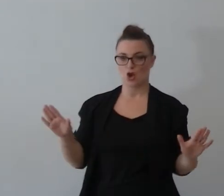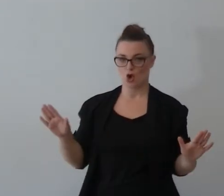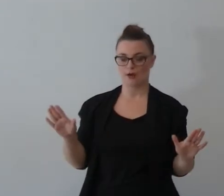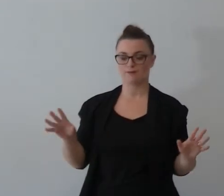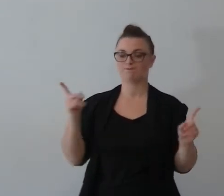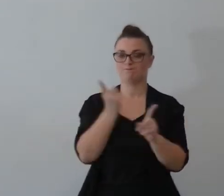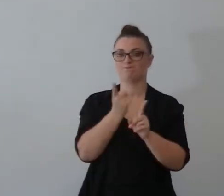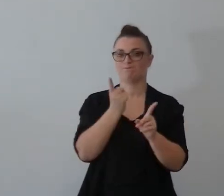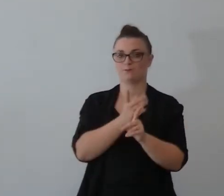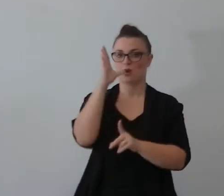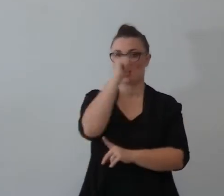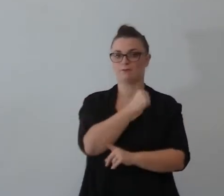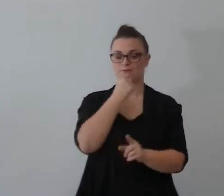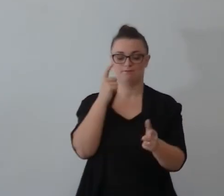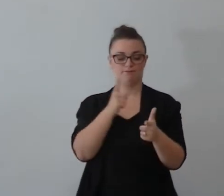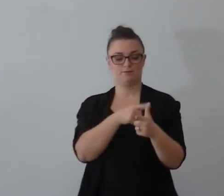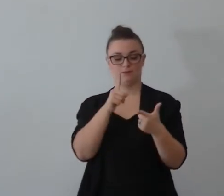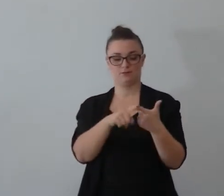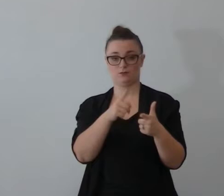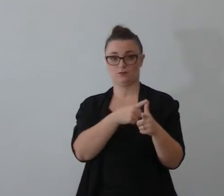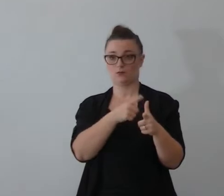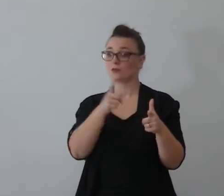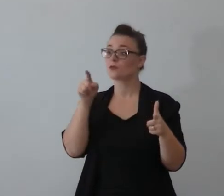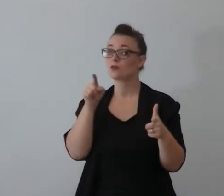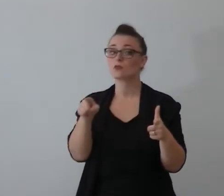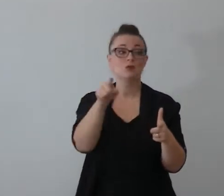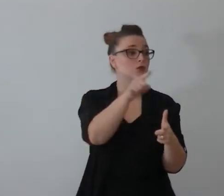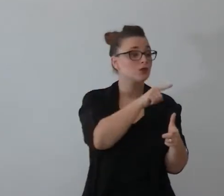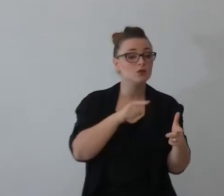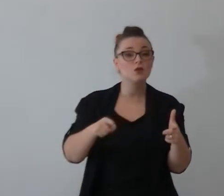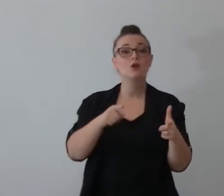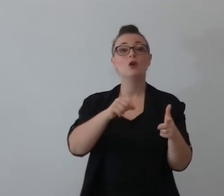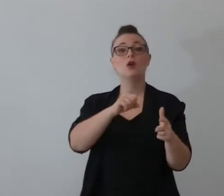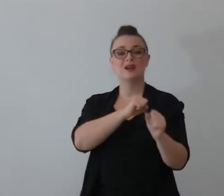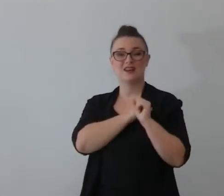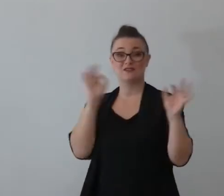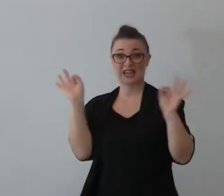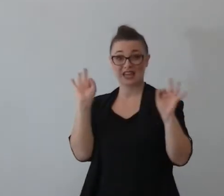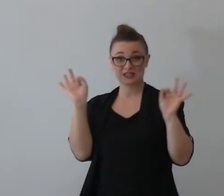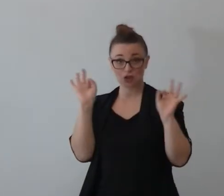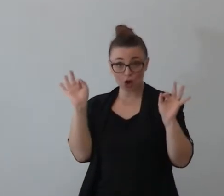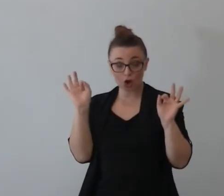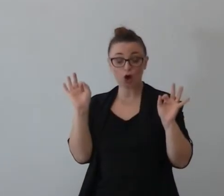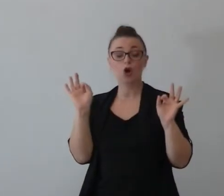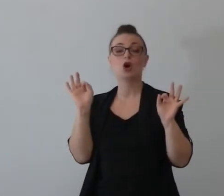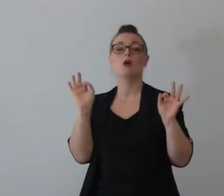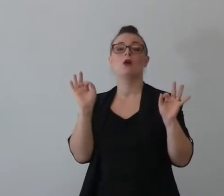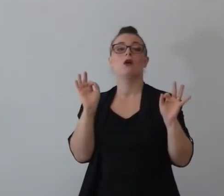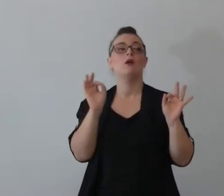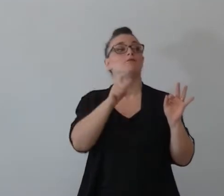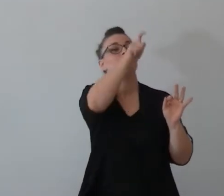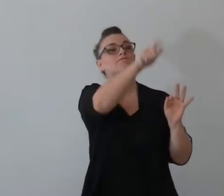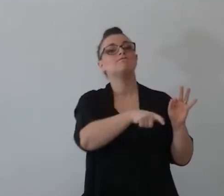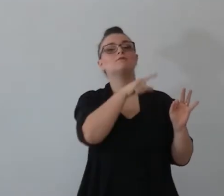da un figlio non credere sempre che i credenti maturi i maturi diano buoni